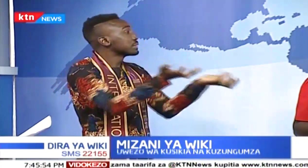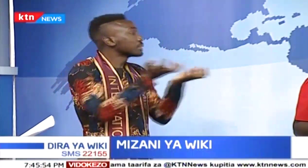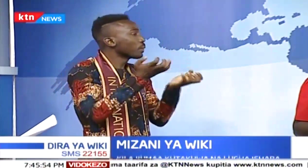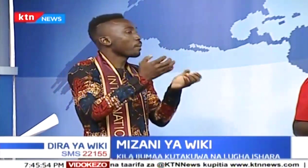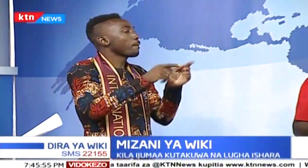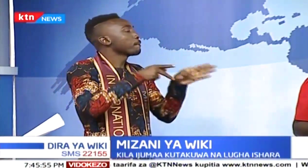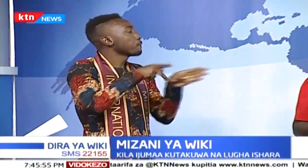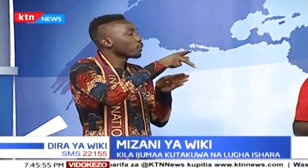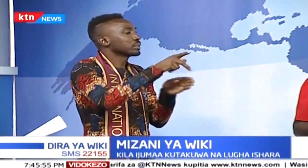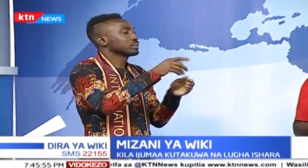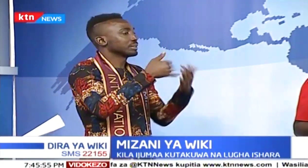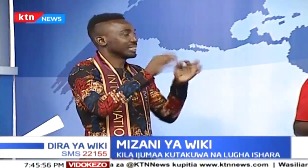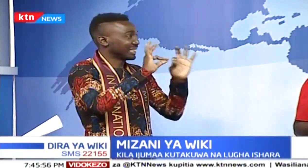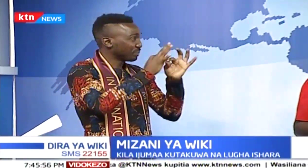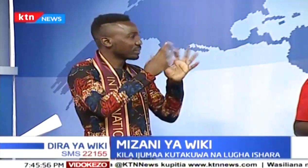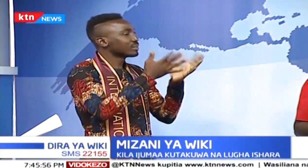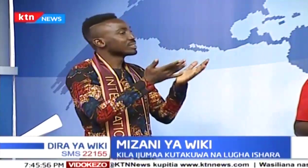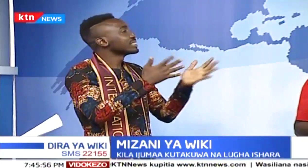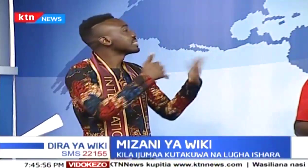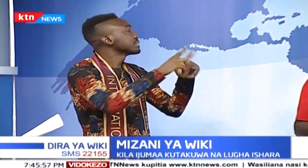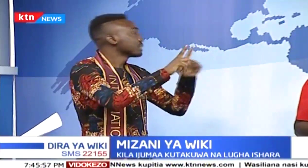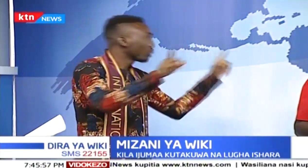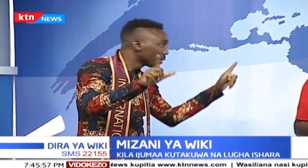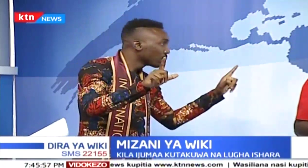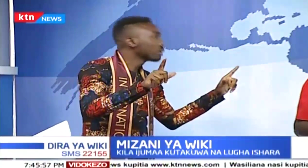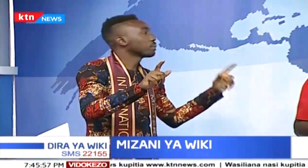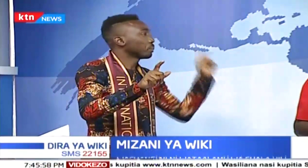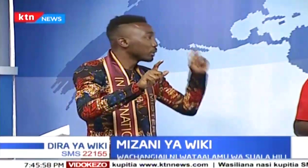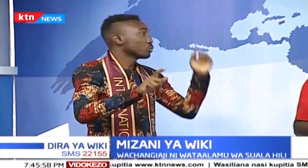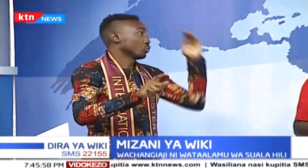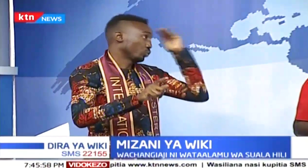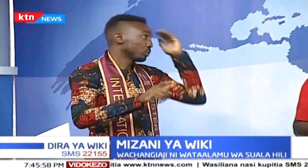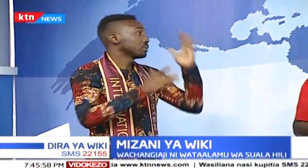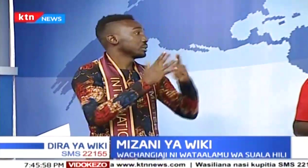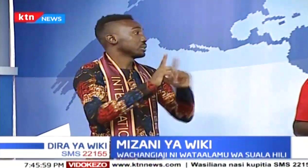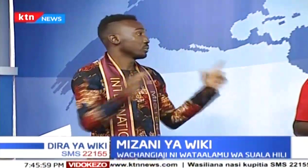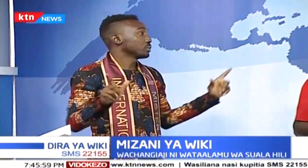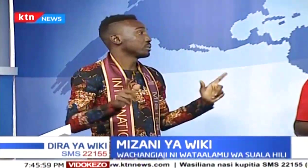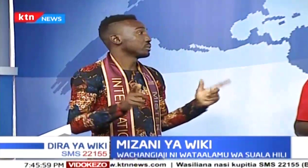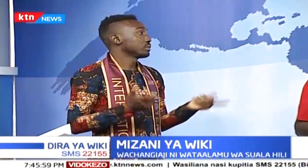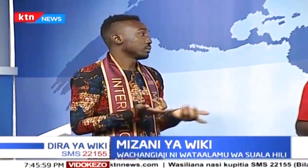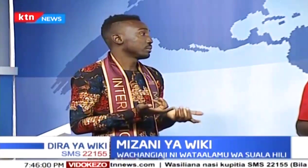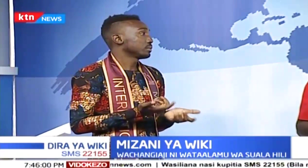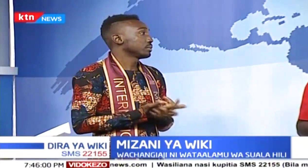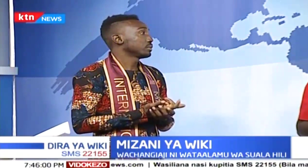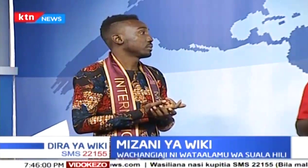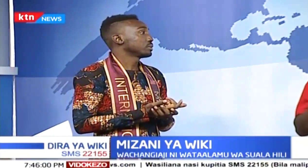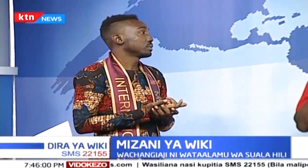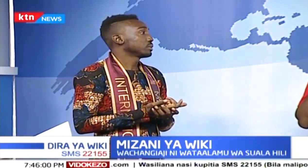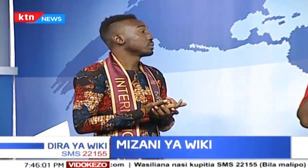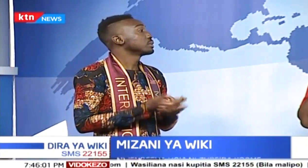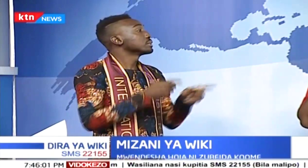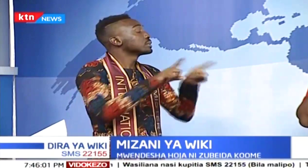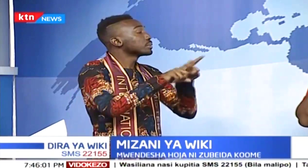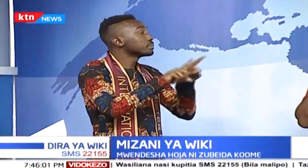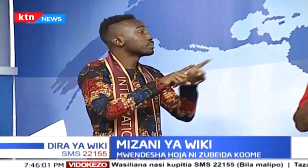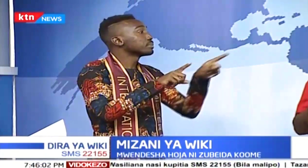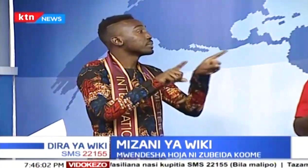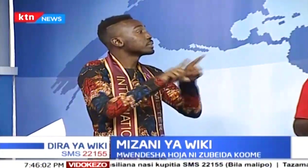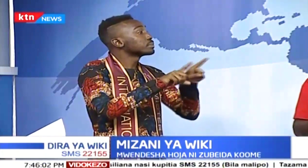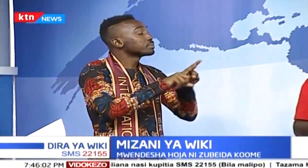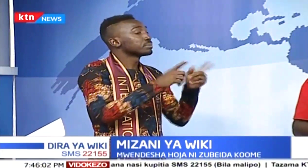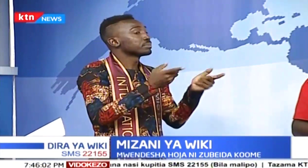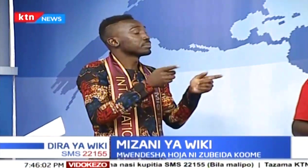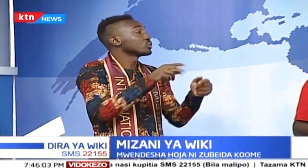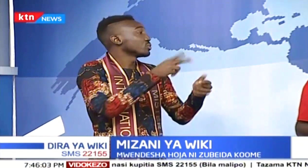wasipofundishwa. Lakini, tukipata walimu ambao wanajua luga na wanaenza kufundisha vizuri, naona kama